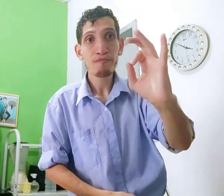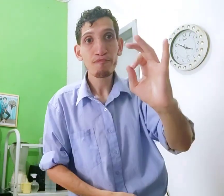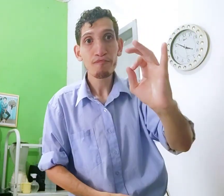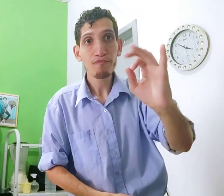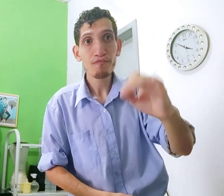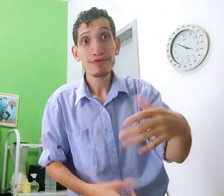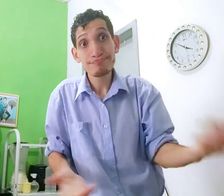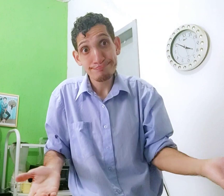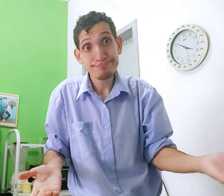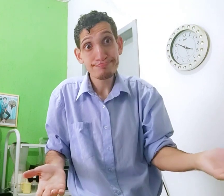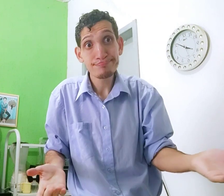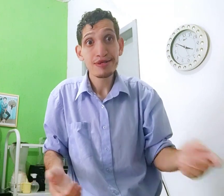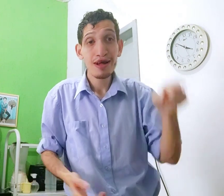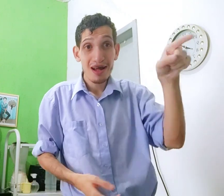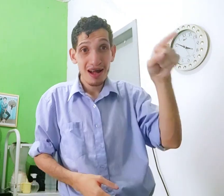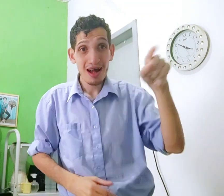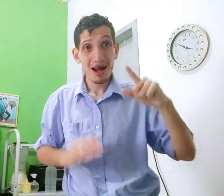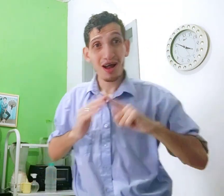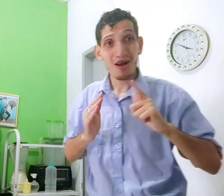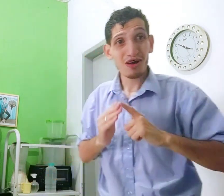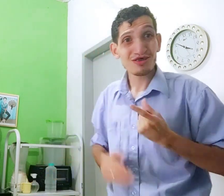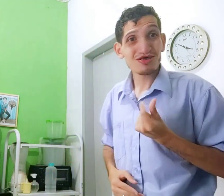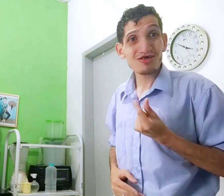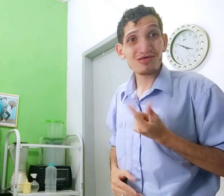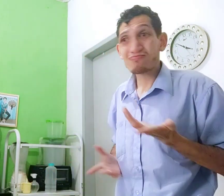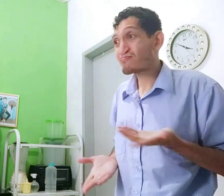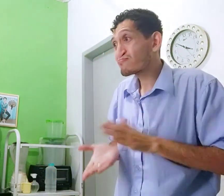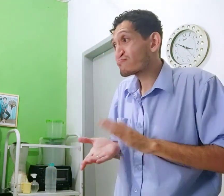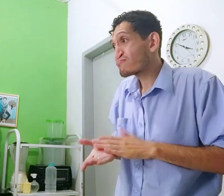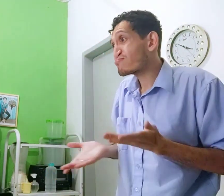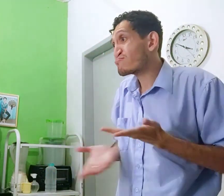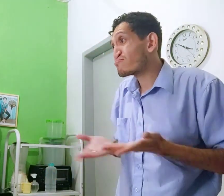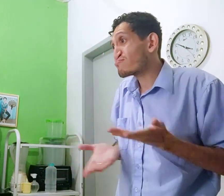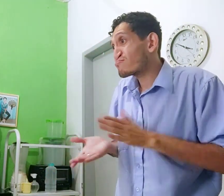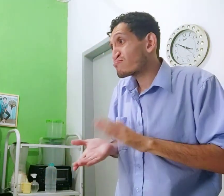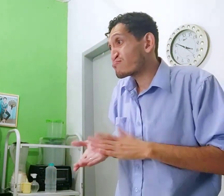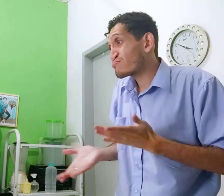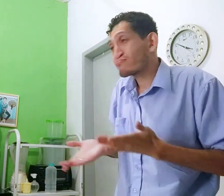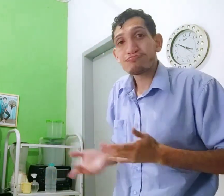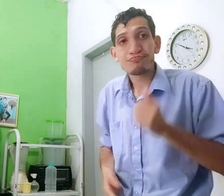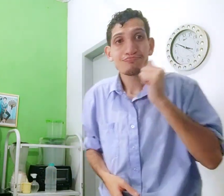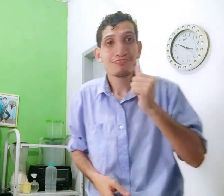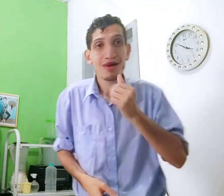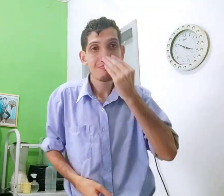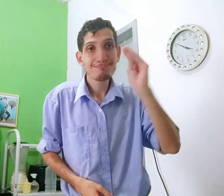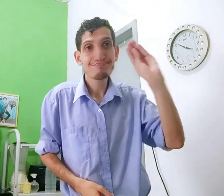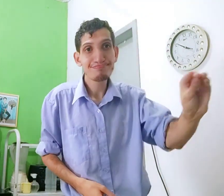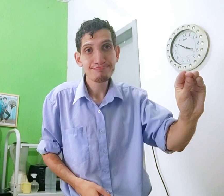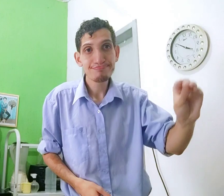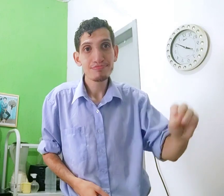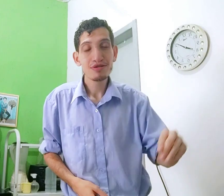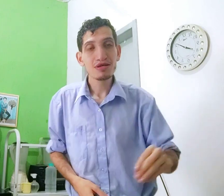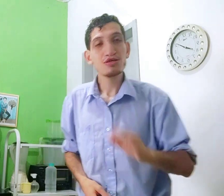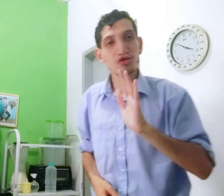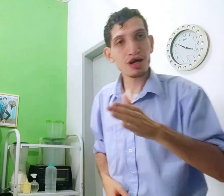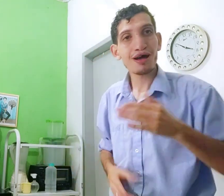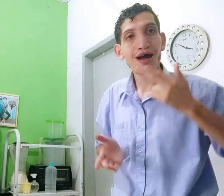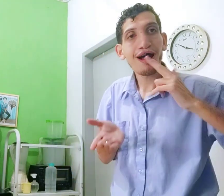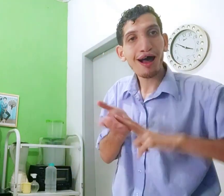mas não pagar. Então ela, a loja, dinheiro, cobrando, cobrando, cobrando e a mulher ignorava.